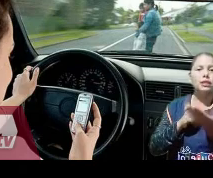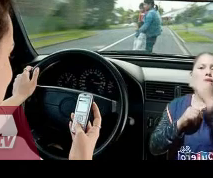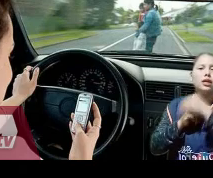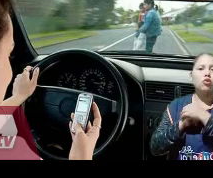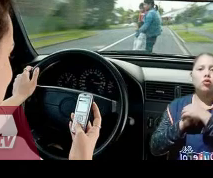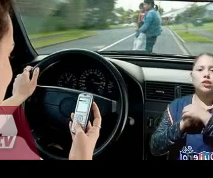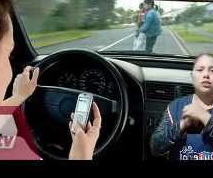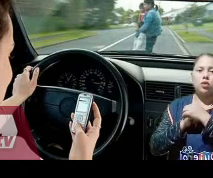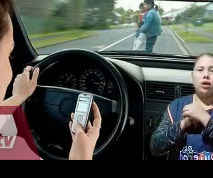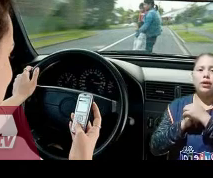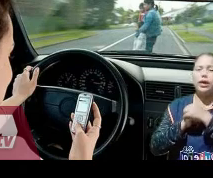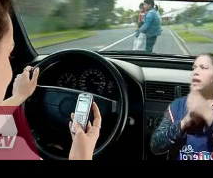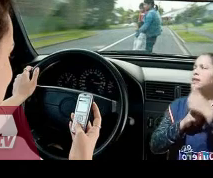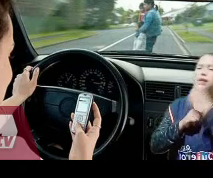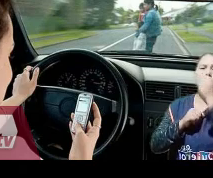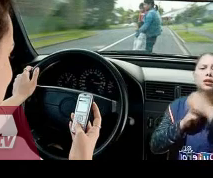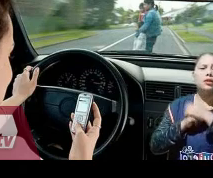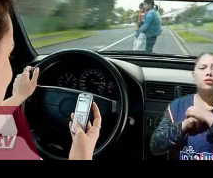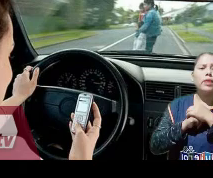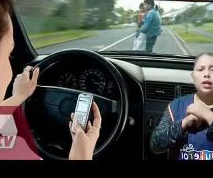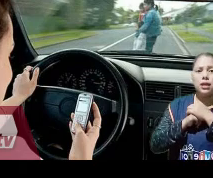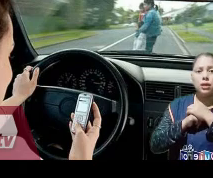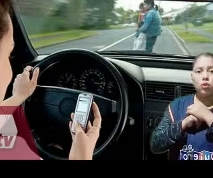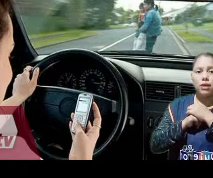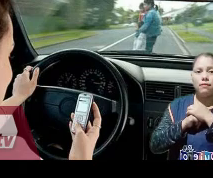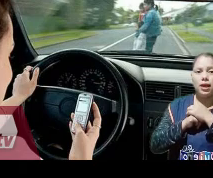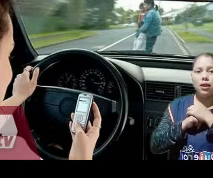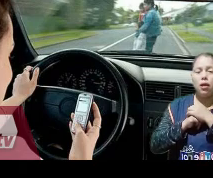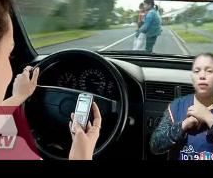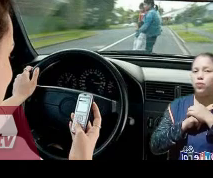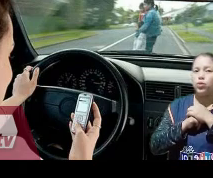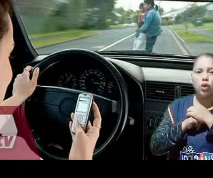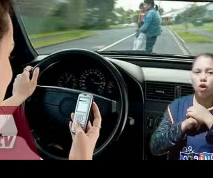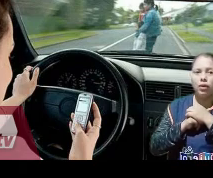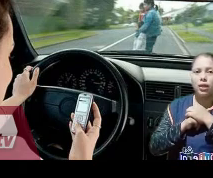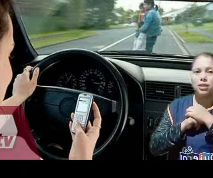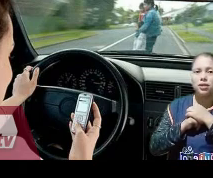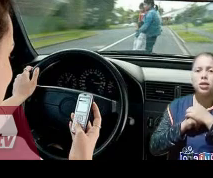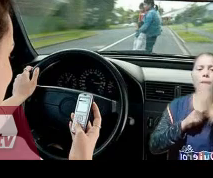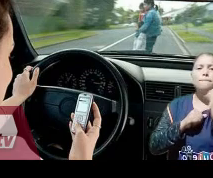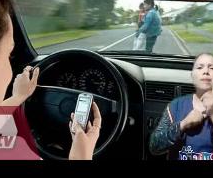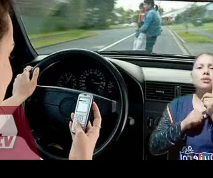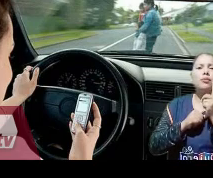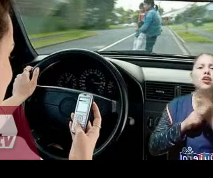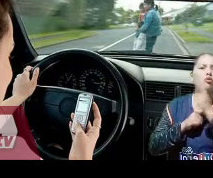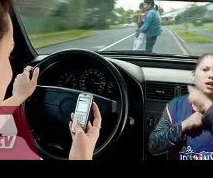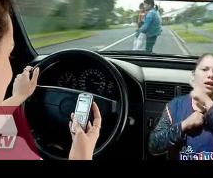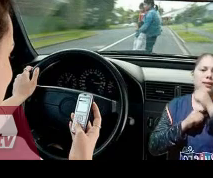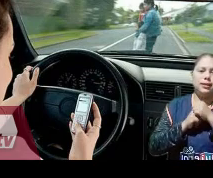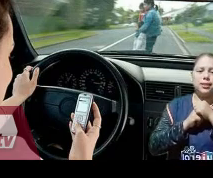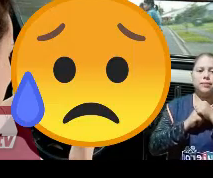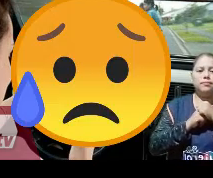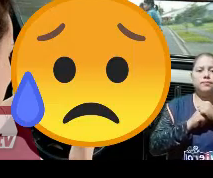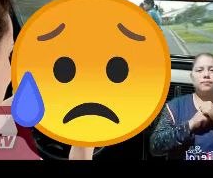estar distraído con el celular. ¿Él está respetando la seguridad vial? No, ¿verdad, chicos? Vamos a ponerle una